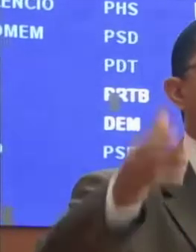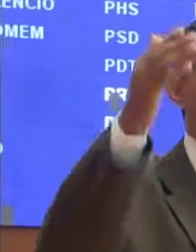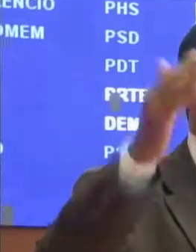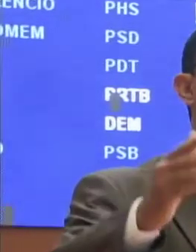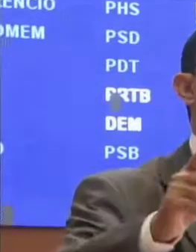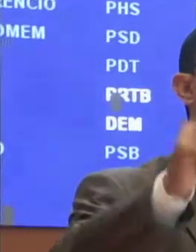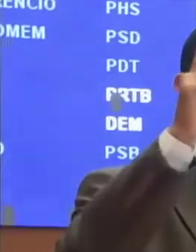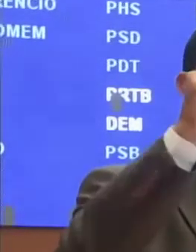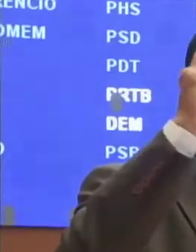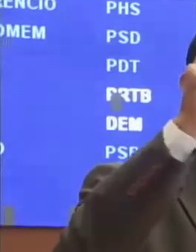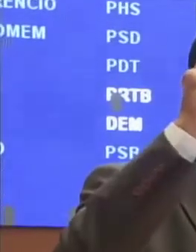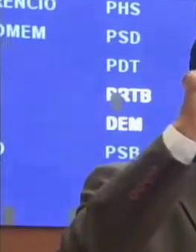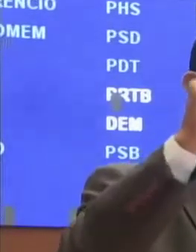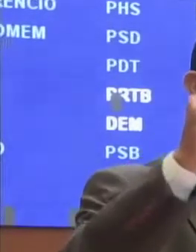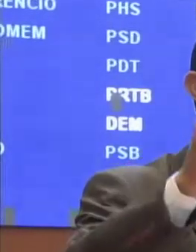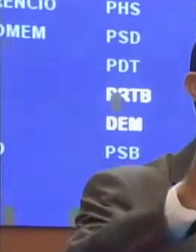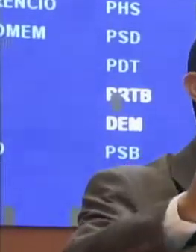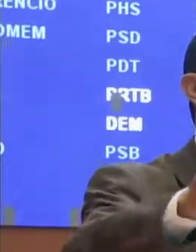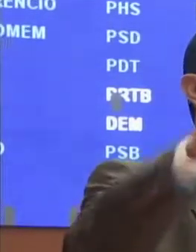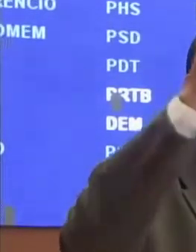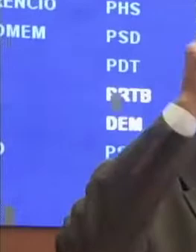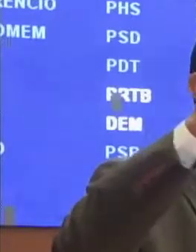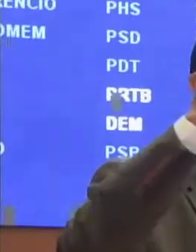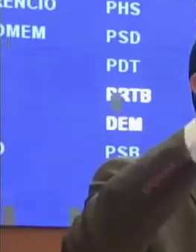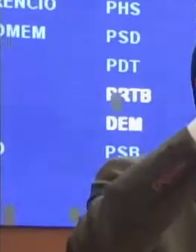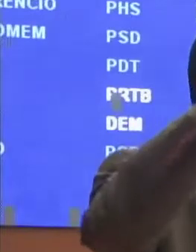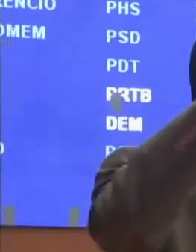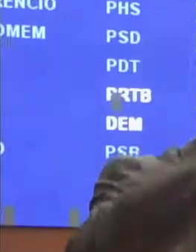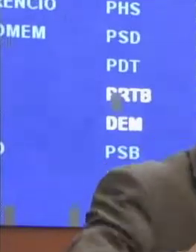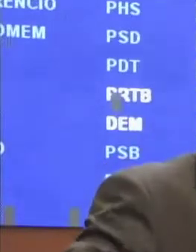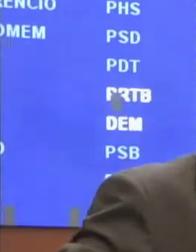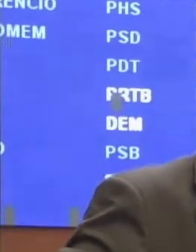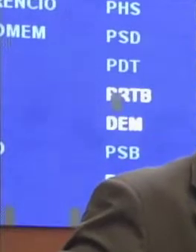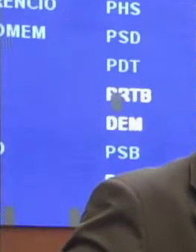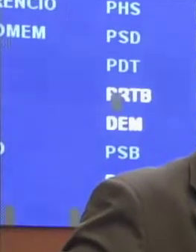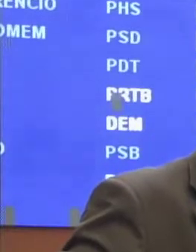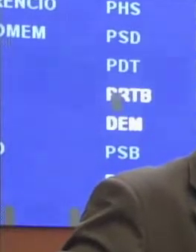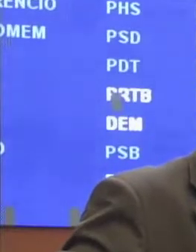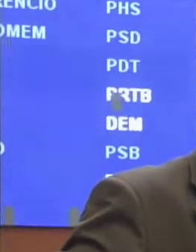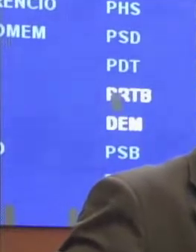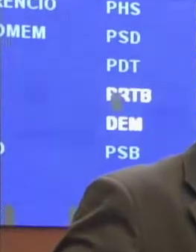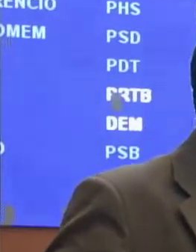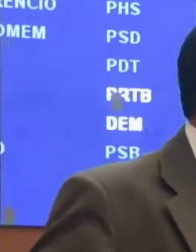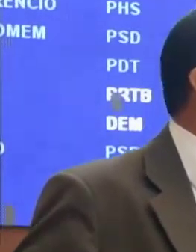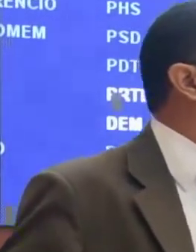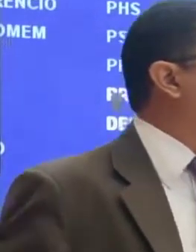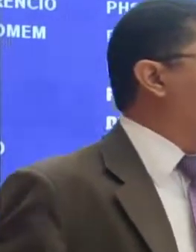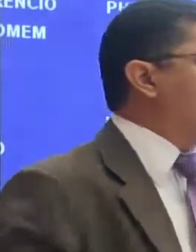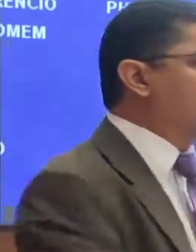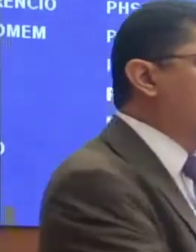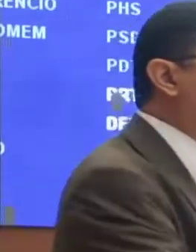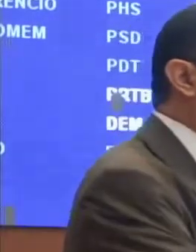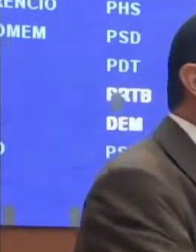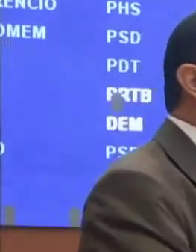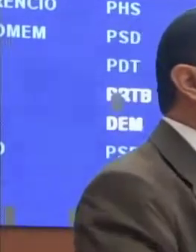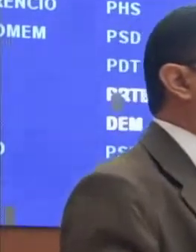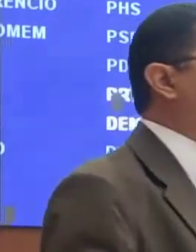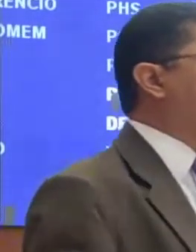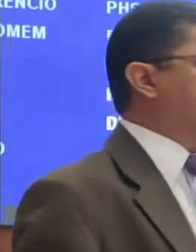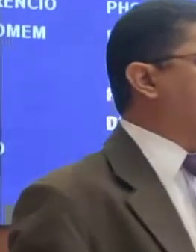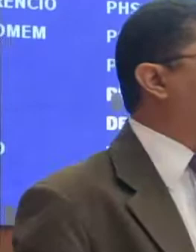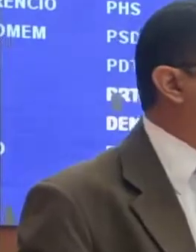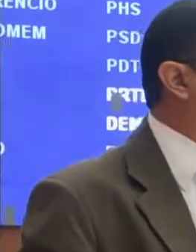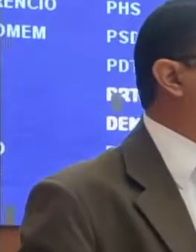Propondo, inclusive, que o prefeito examine a possibilidade de decretar estado de calamidade e procurar as soluções